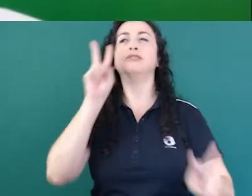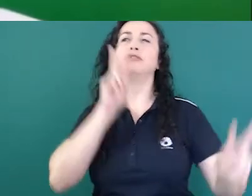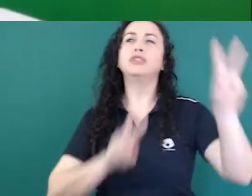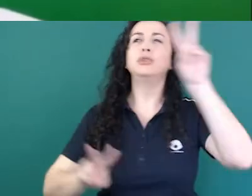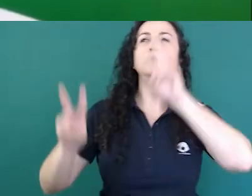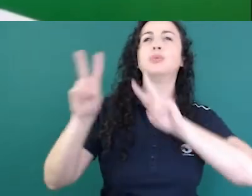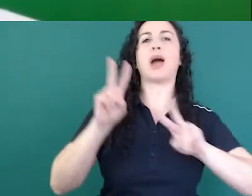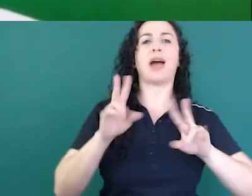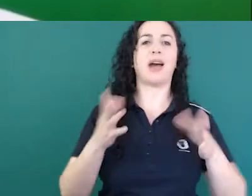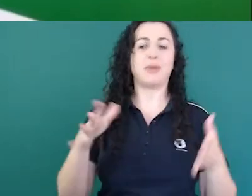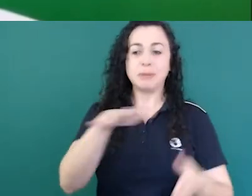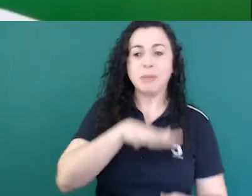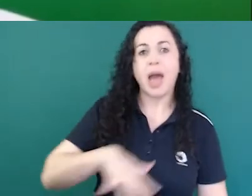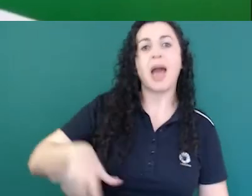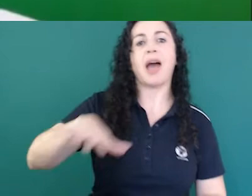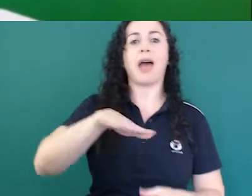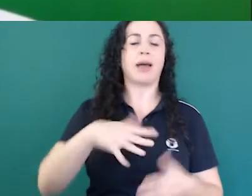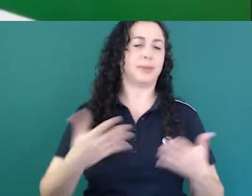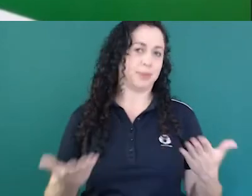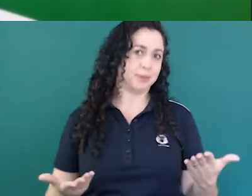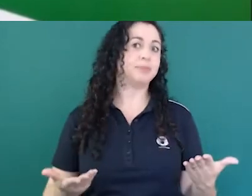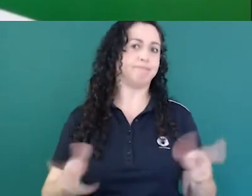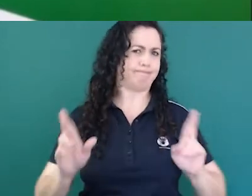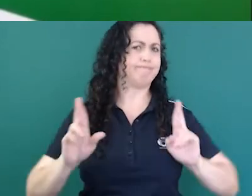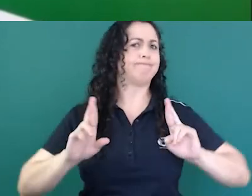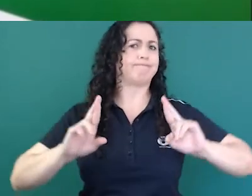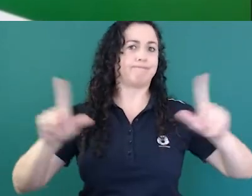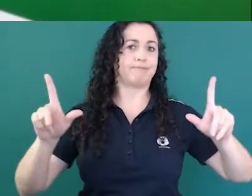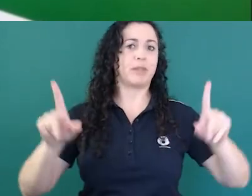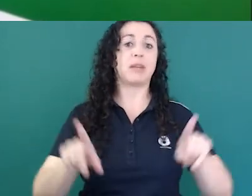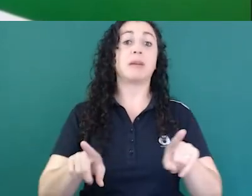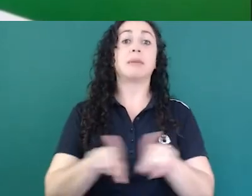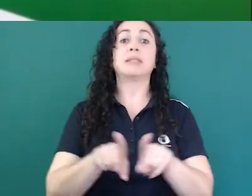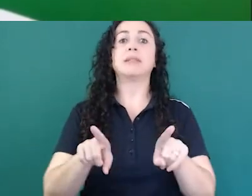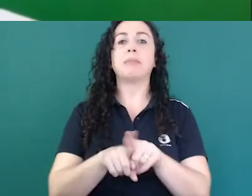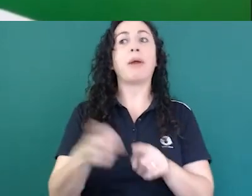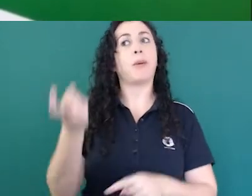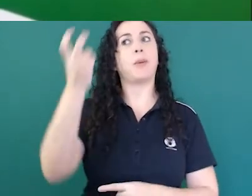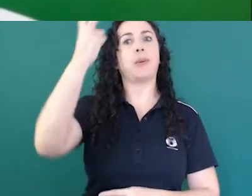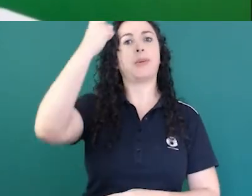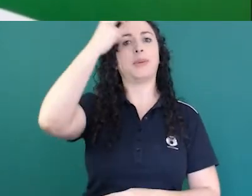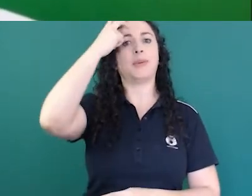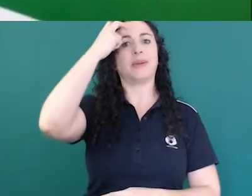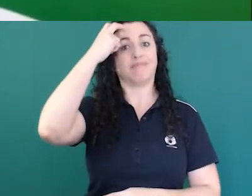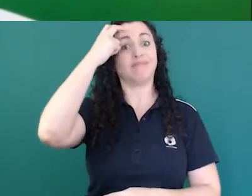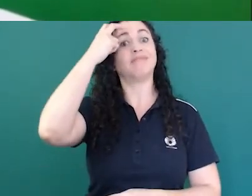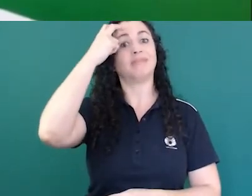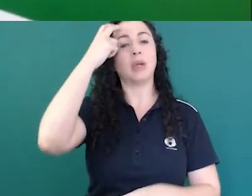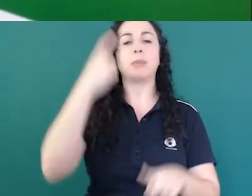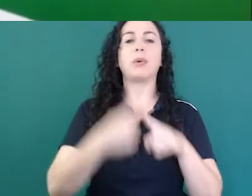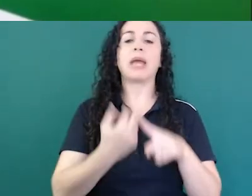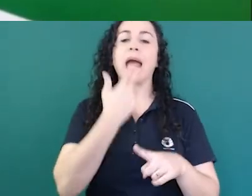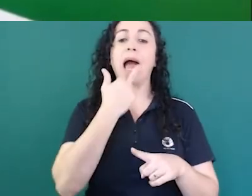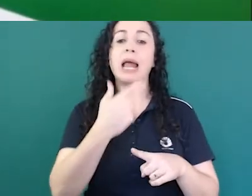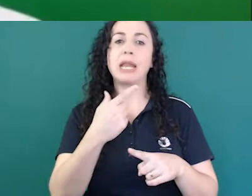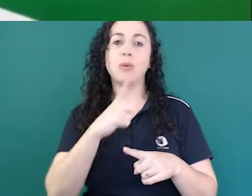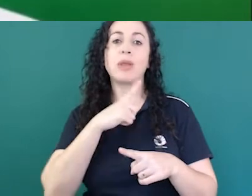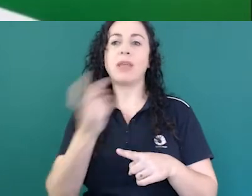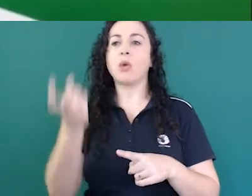Mas a questão mais difunda eventualmente cultura, bom, é a língua que tem que trazer a cultura, a informação da língua, que